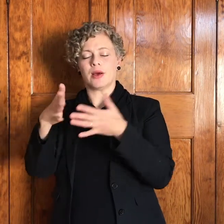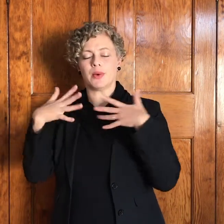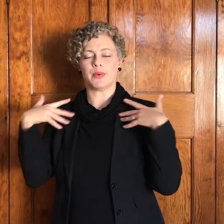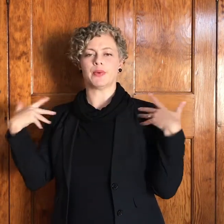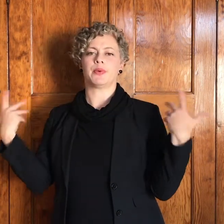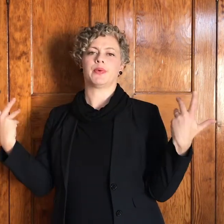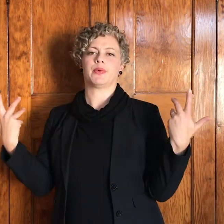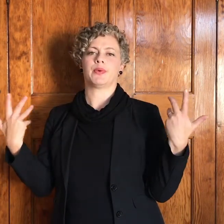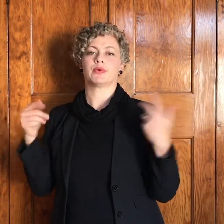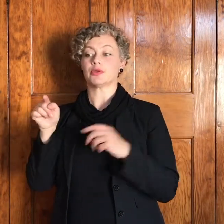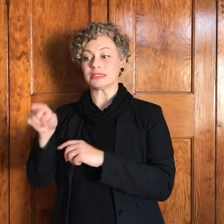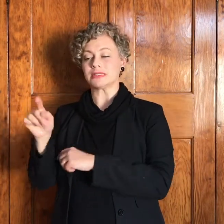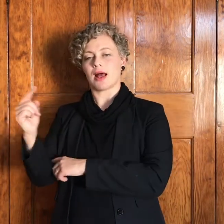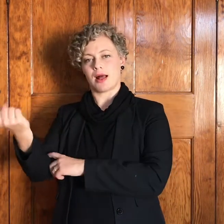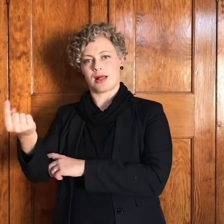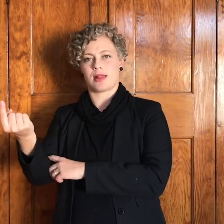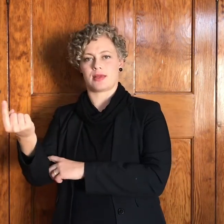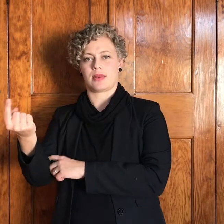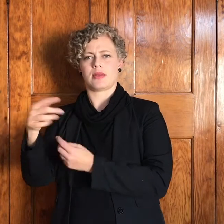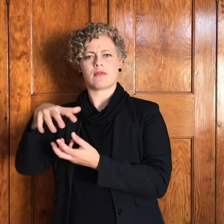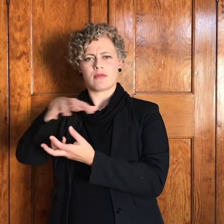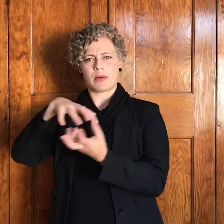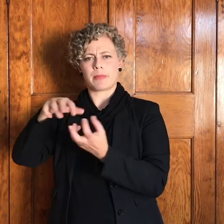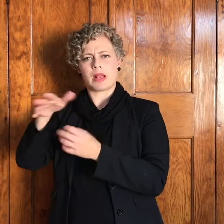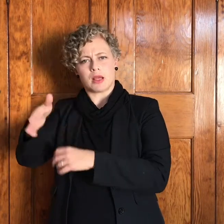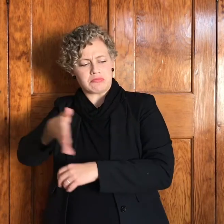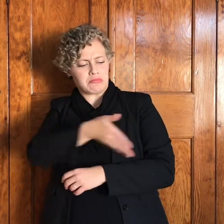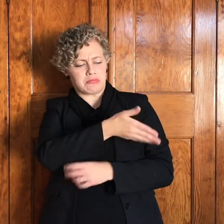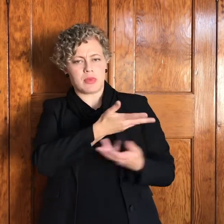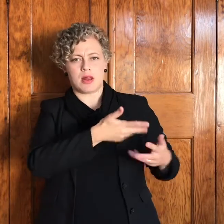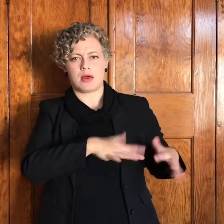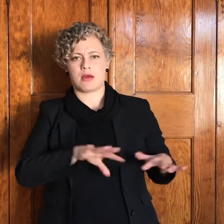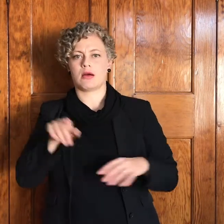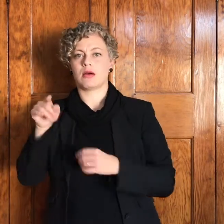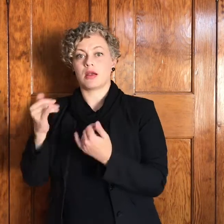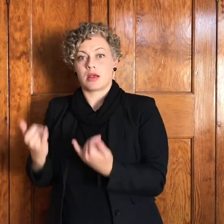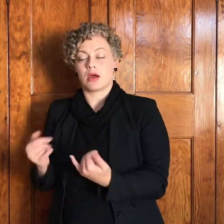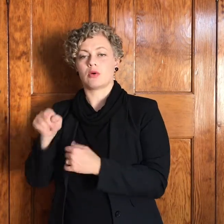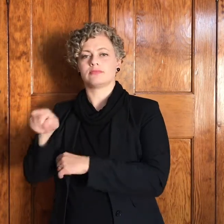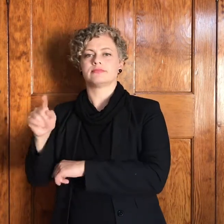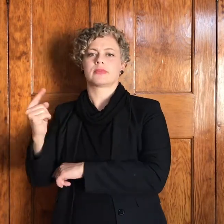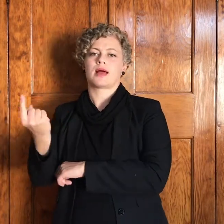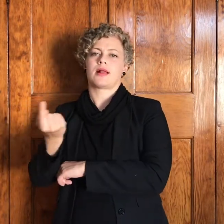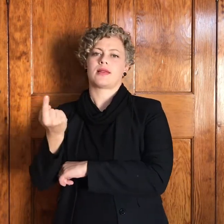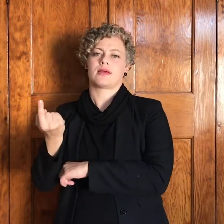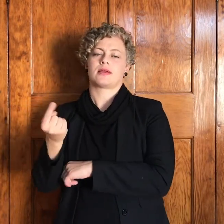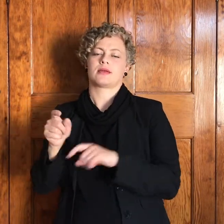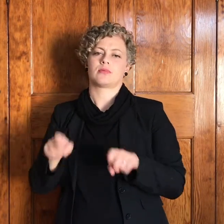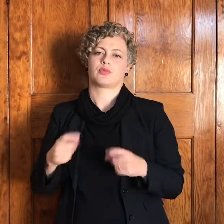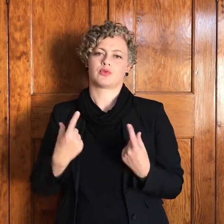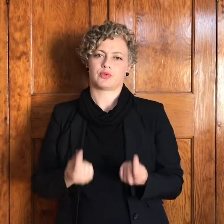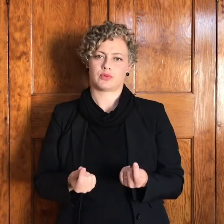nou alleen daar door daar is sommige dinge wat jy alleen alleen moet doen